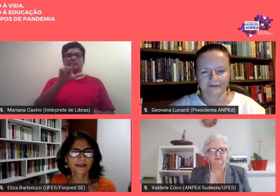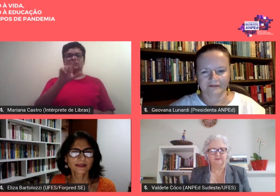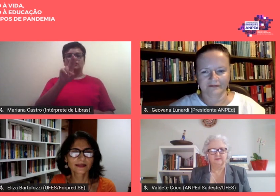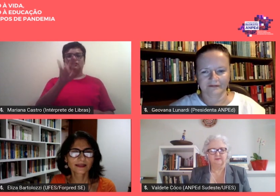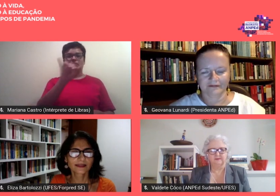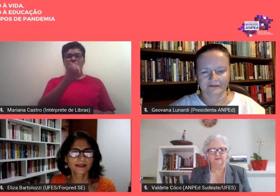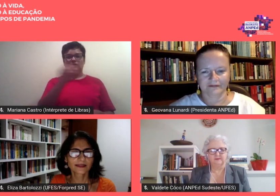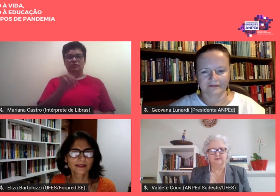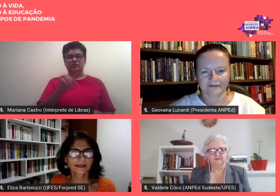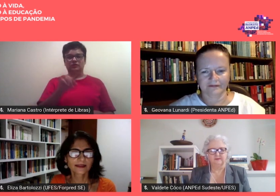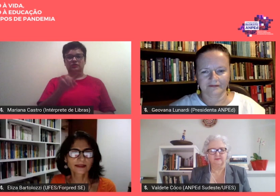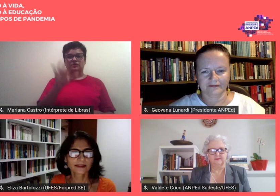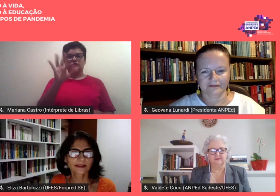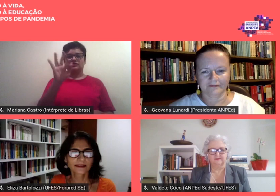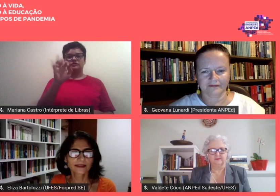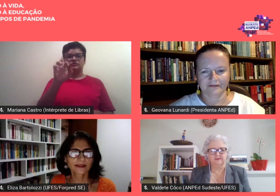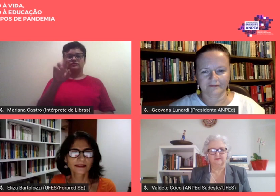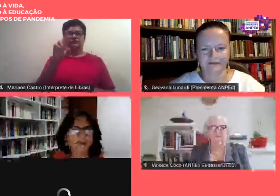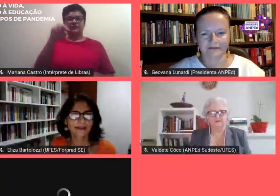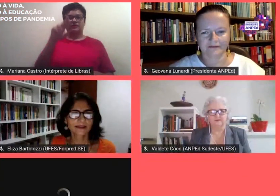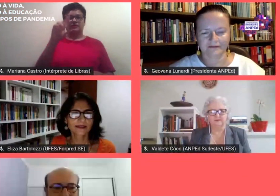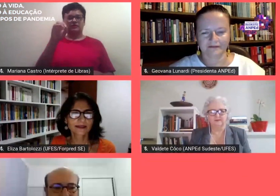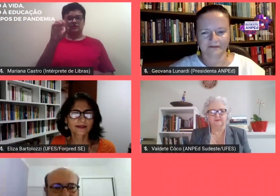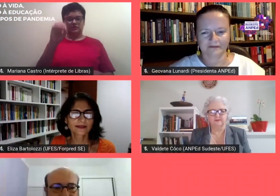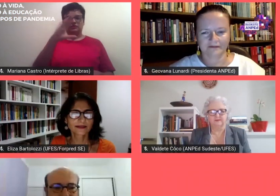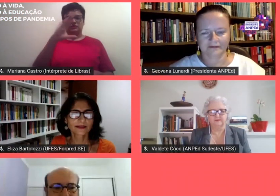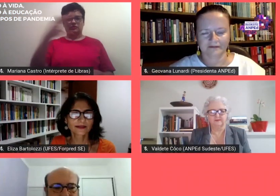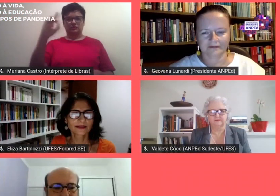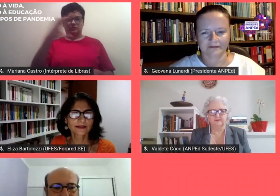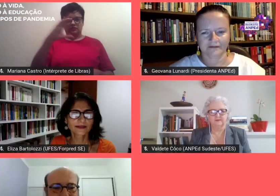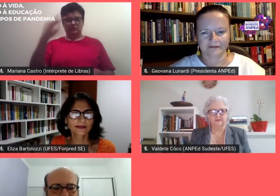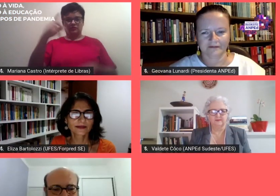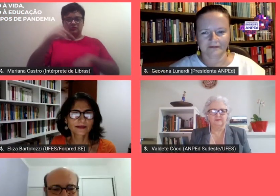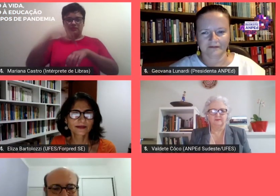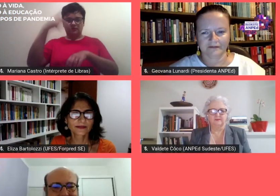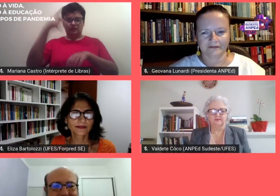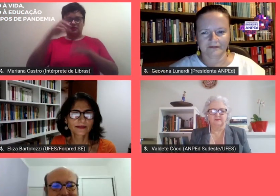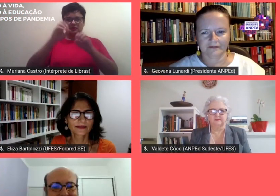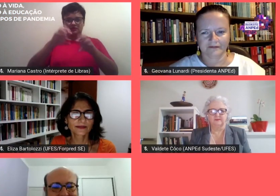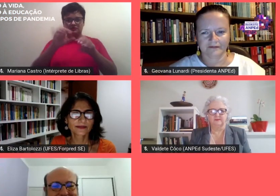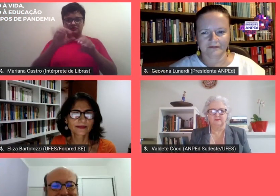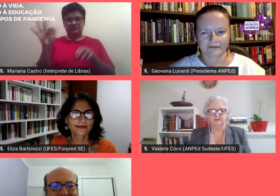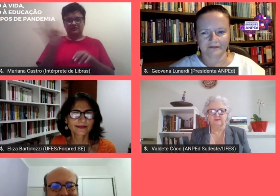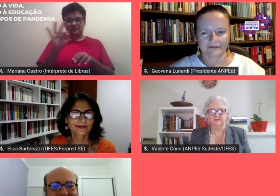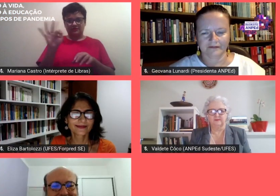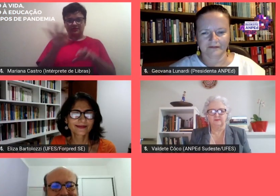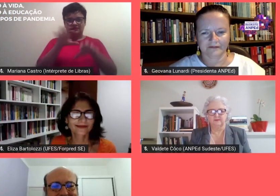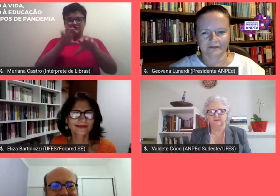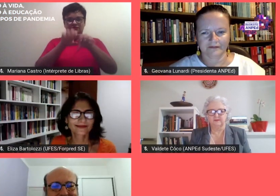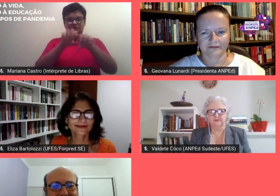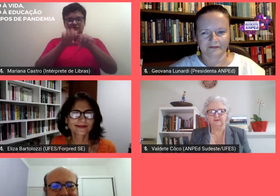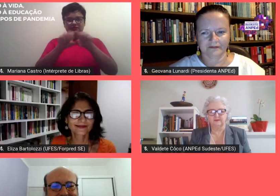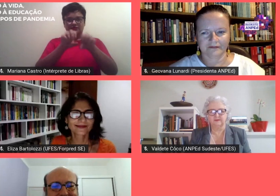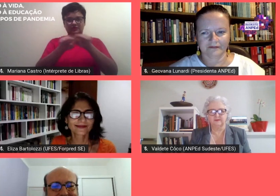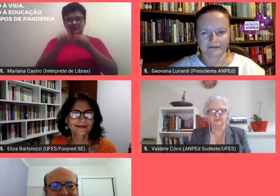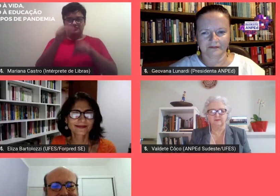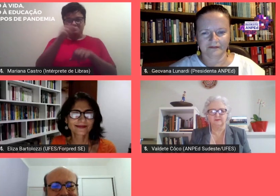Sangeni coordenador do programa de pós-graduação e educação da Faculdade de Formação de Professores